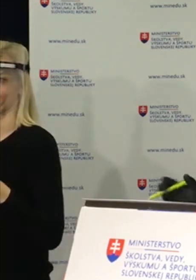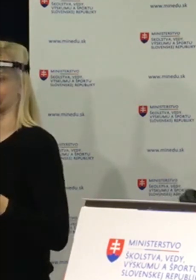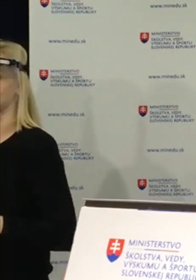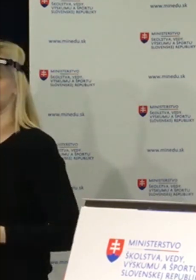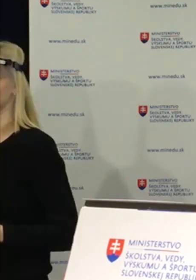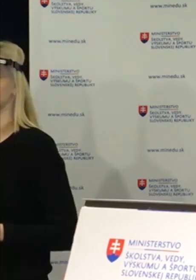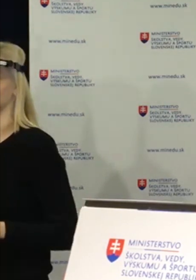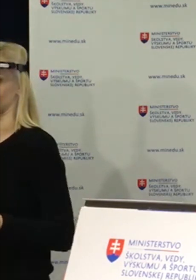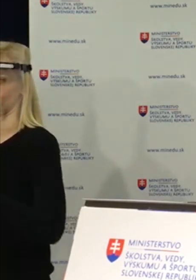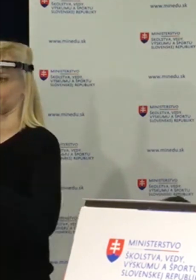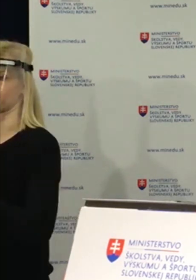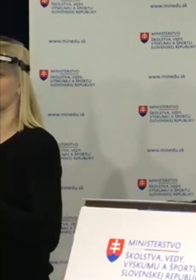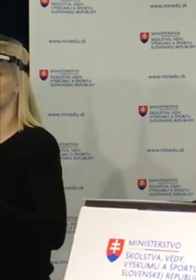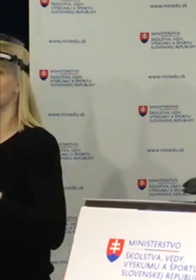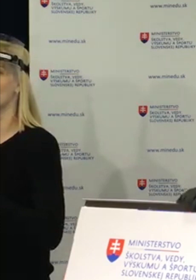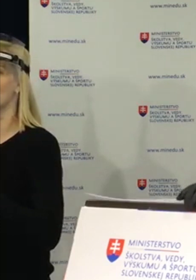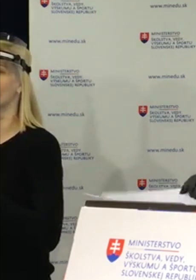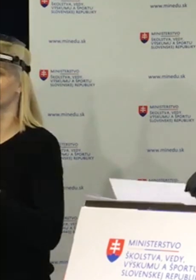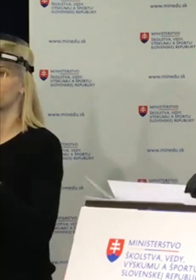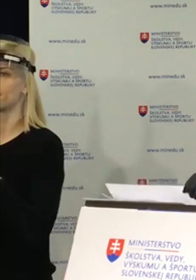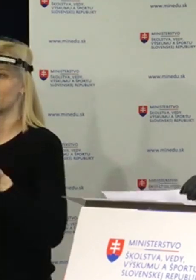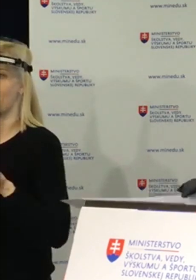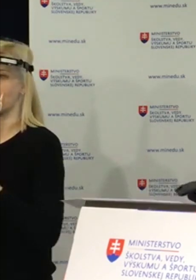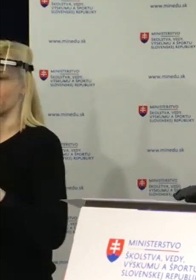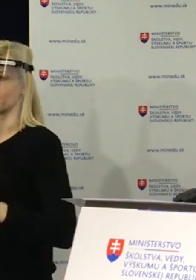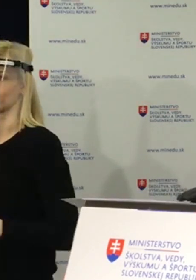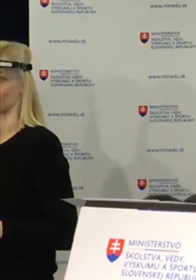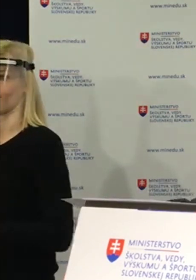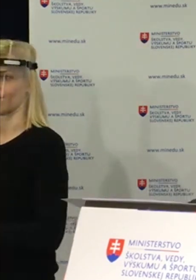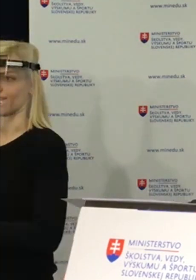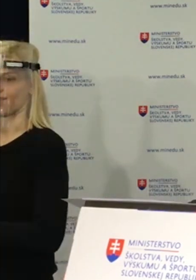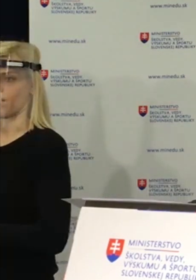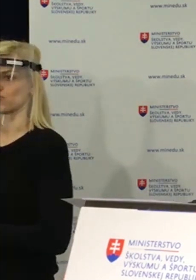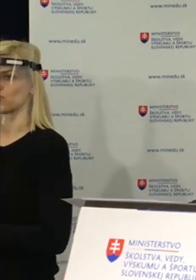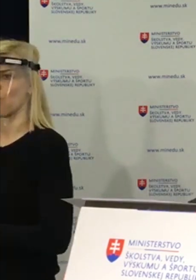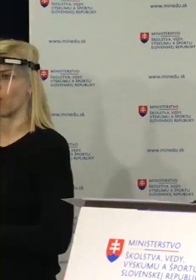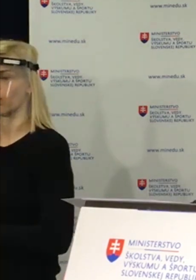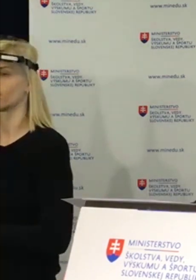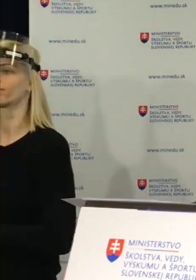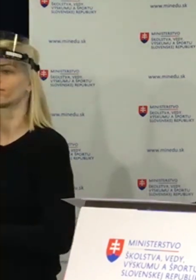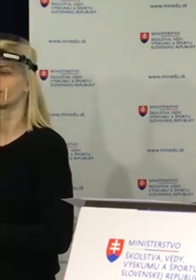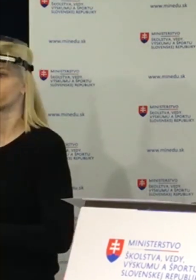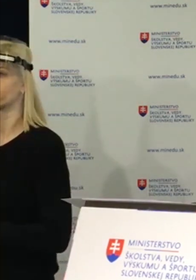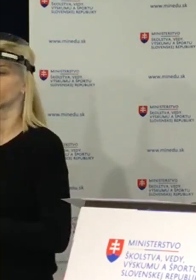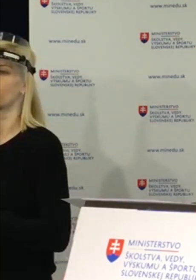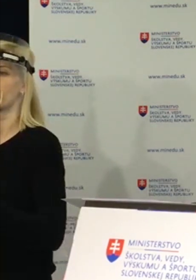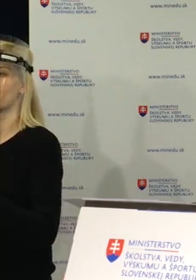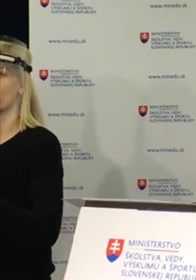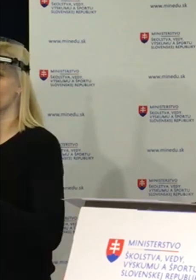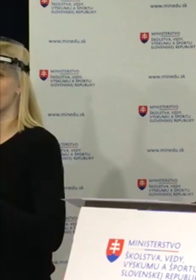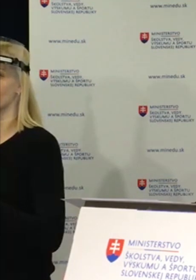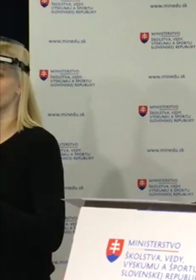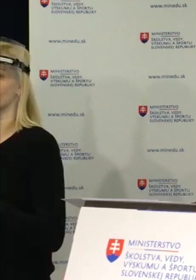Podruhé, predmety na priemer. Riaditeľ školy určí predmety, ktoré sa do výslednej známky